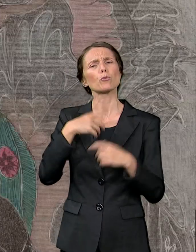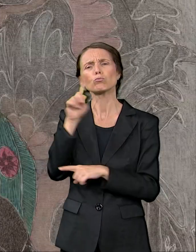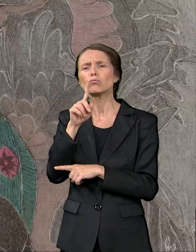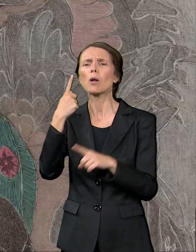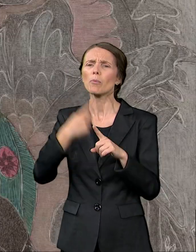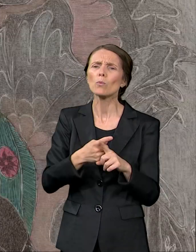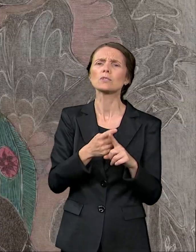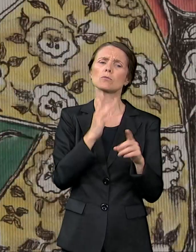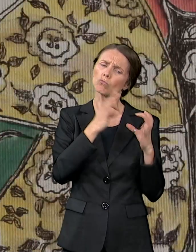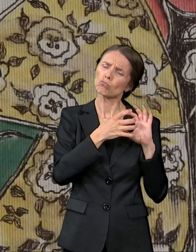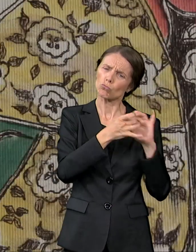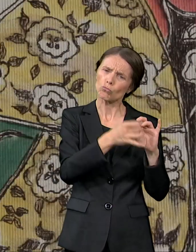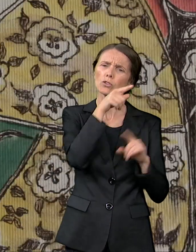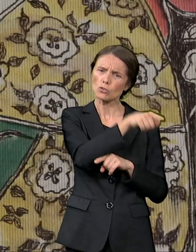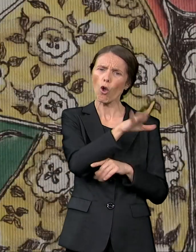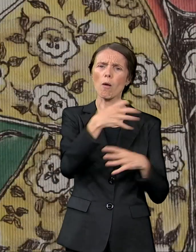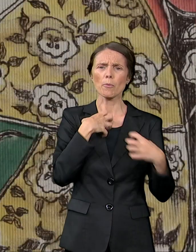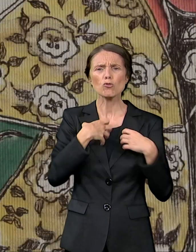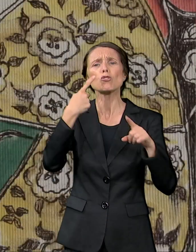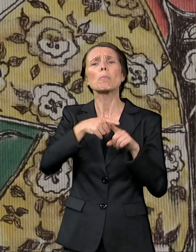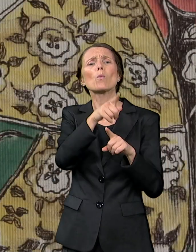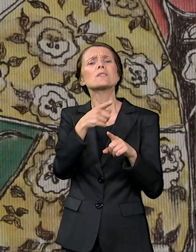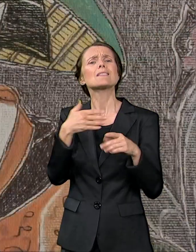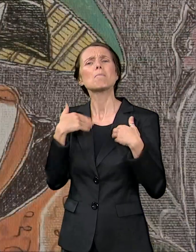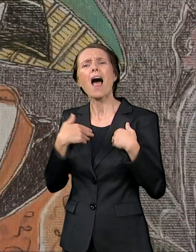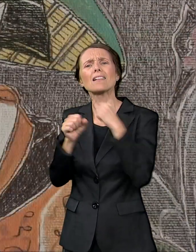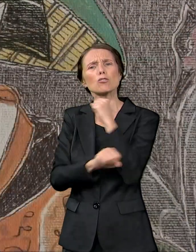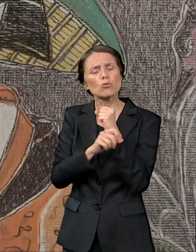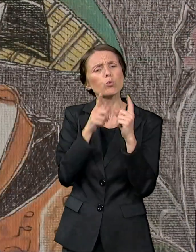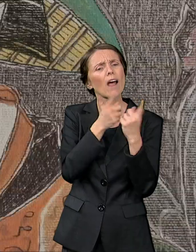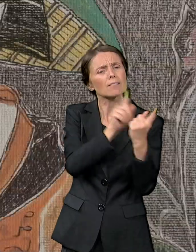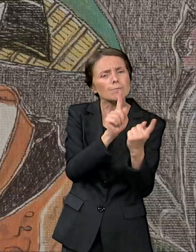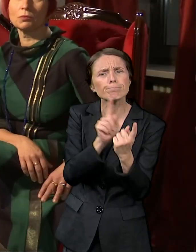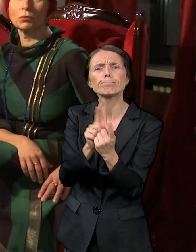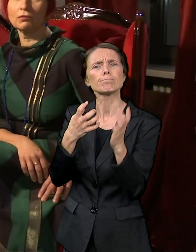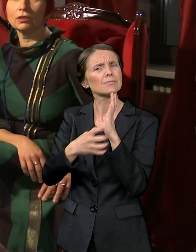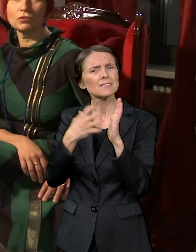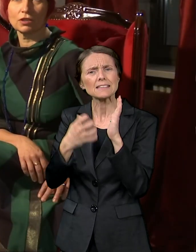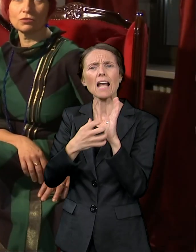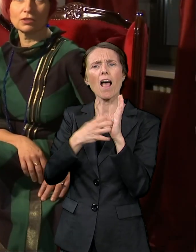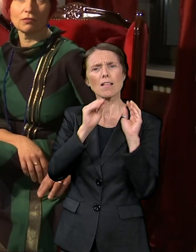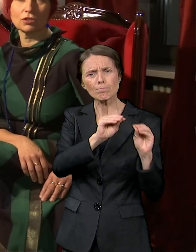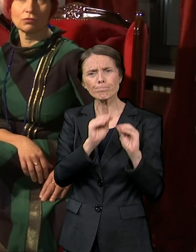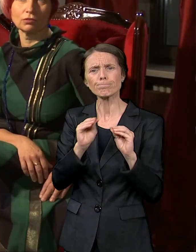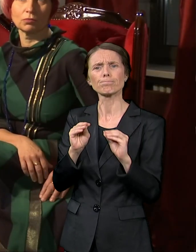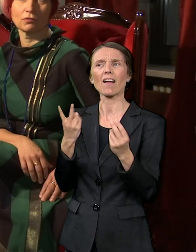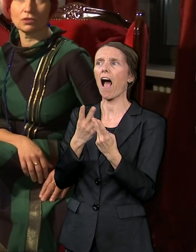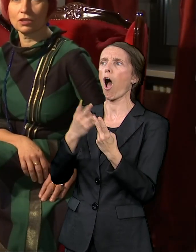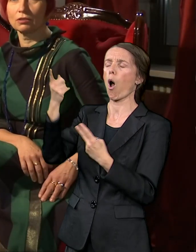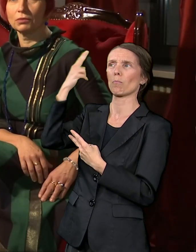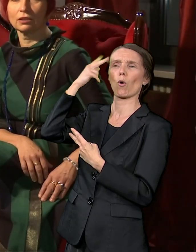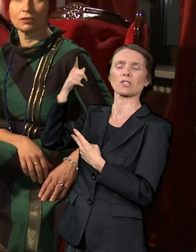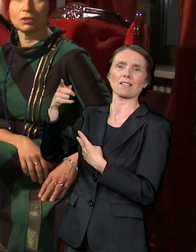-Davidović, Pavle Vasić i drugi čuveni profesori radili na katedri za scenski kostim. Ja sam imala veliku sreću da završim kod